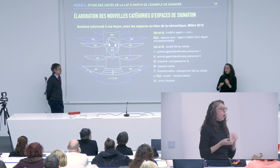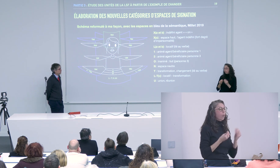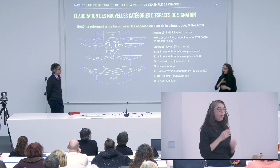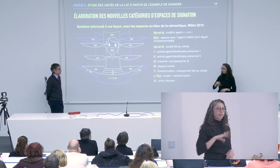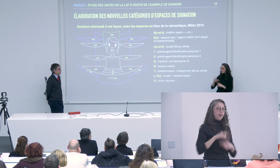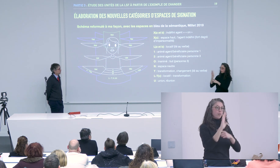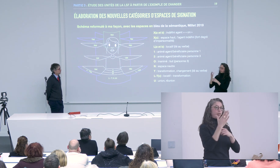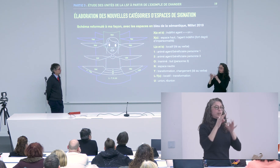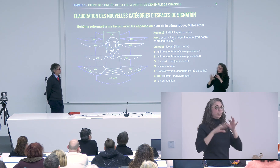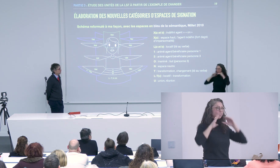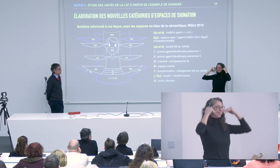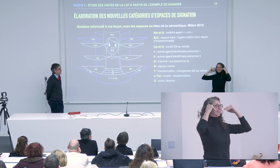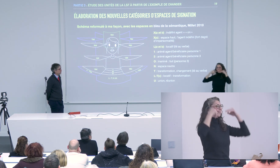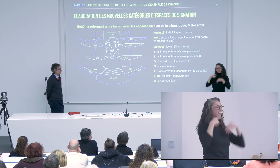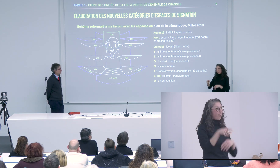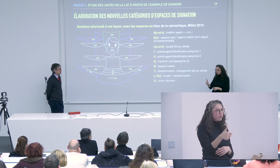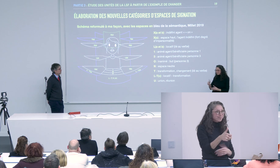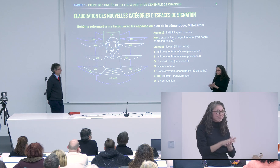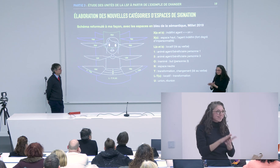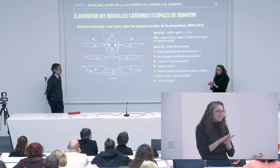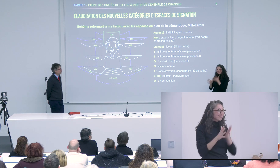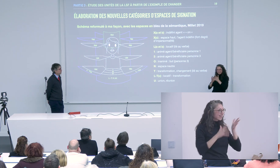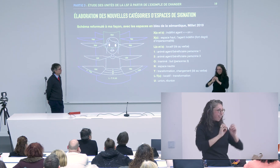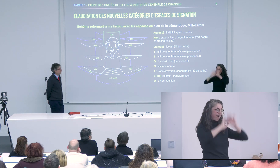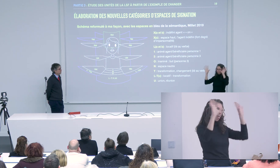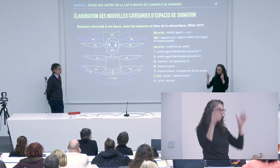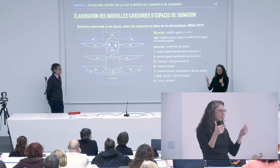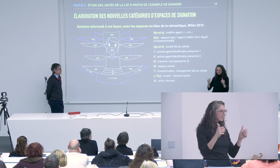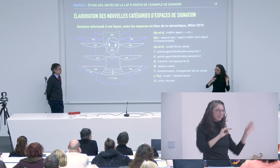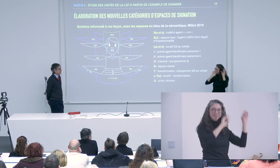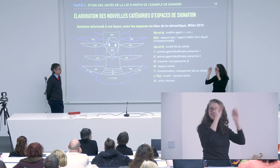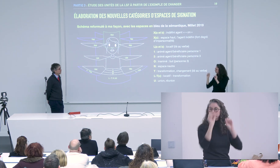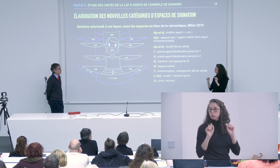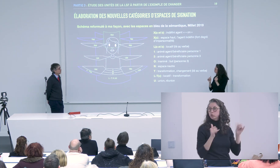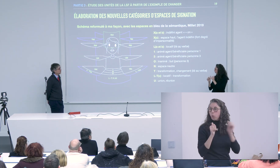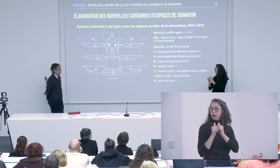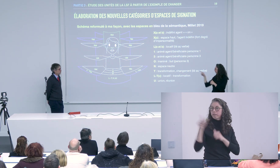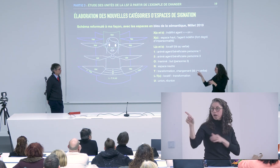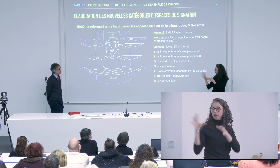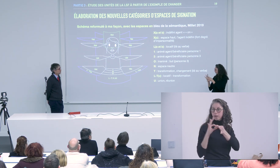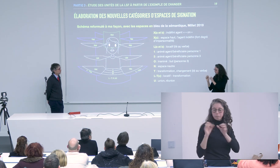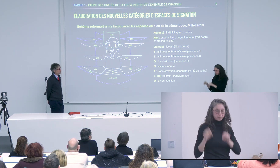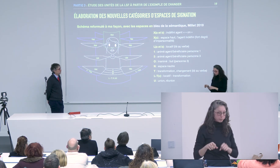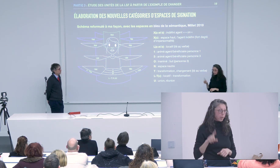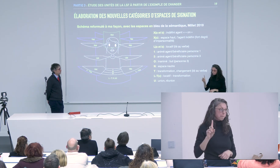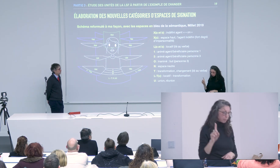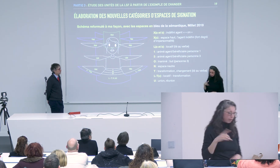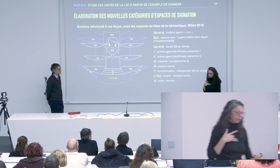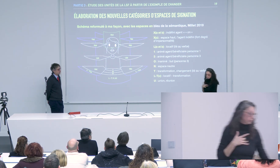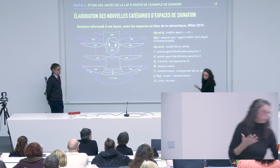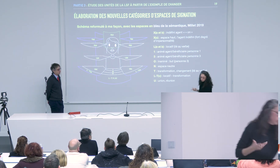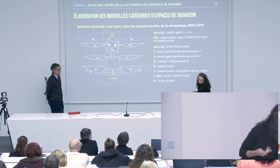sorte de smiley qui dirait c'est pas très clair ou c'est plutôt clair parce que les espaces ont été plus ou moins utilisés donc ça ça peut être